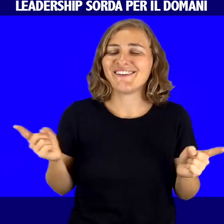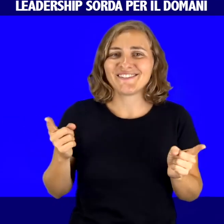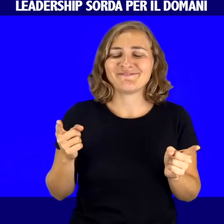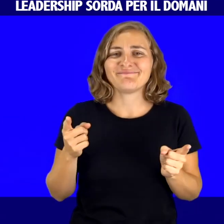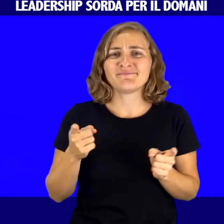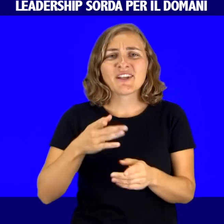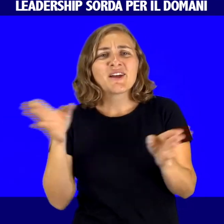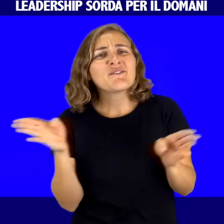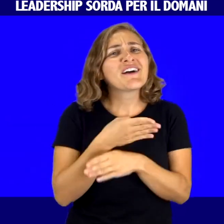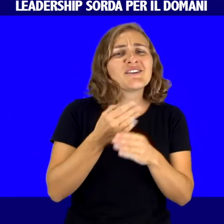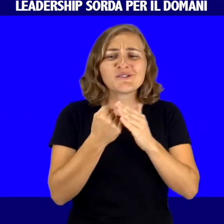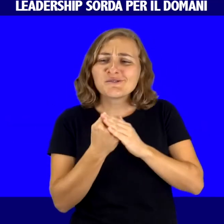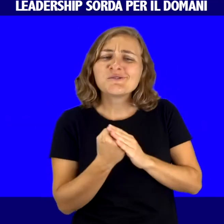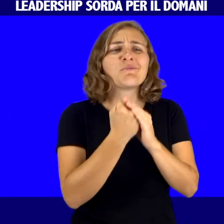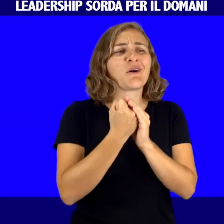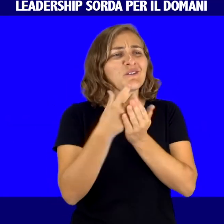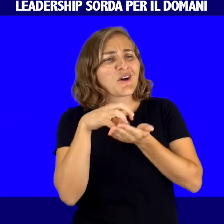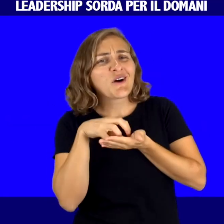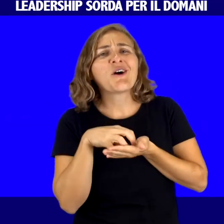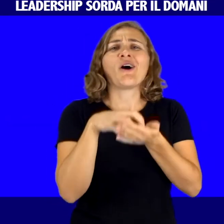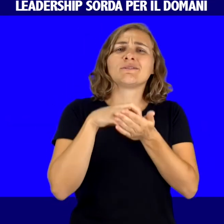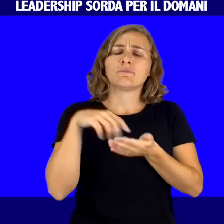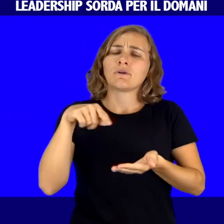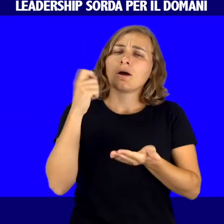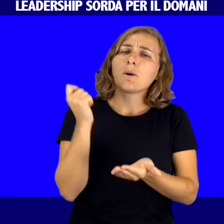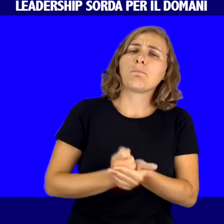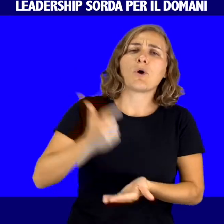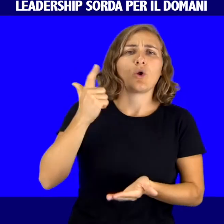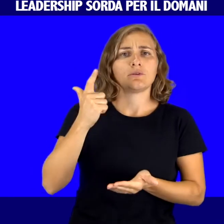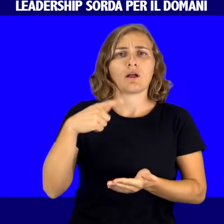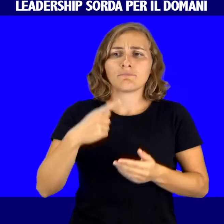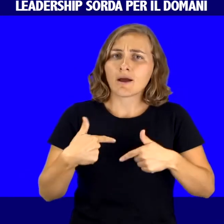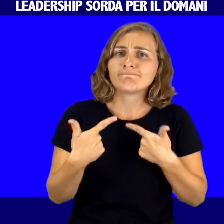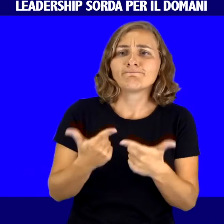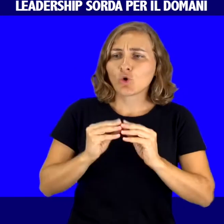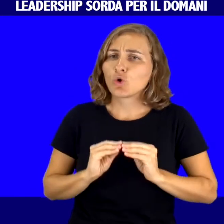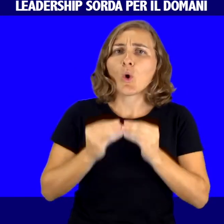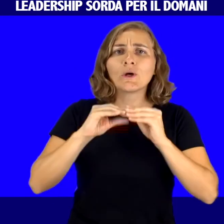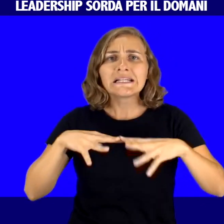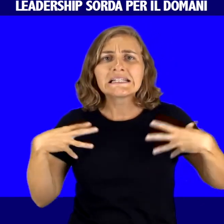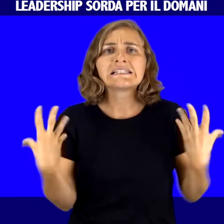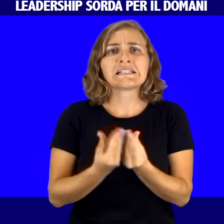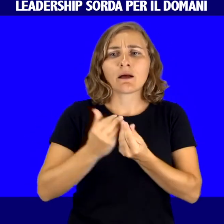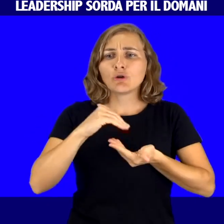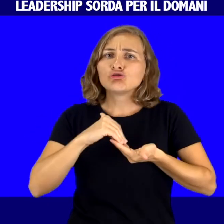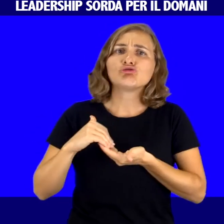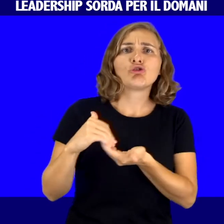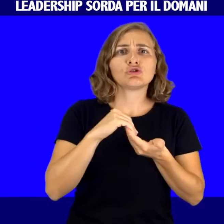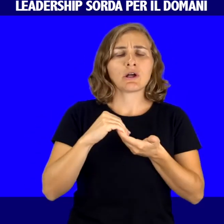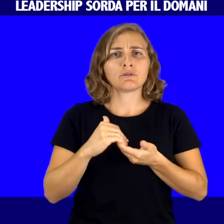Per farlo, abbiamo bisogno anche di voi. Ogni piccolo contributo è importante per costruire insieme una